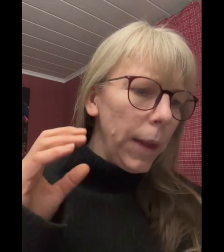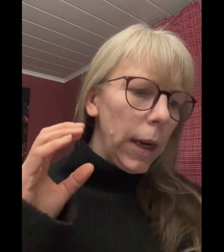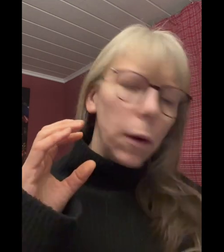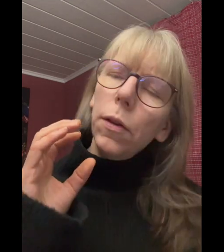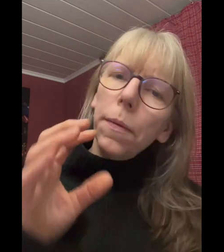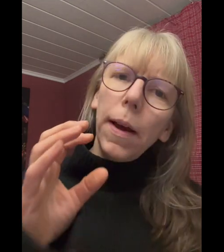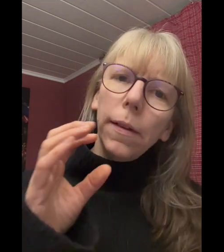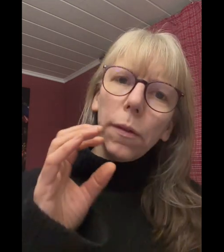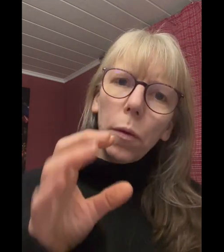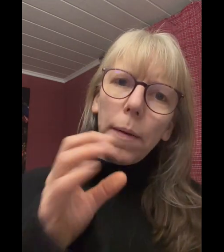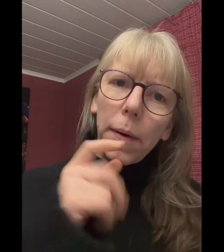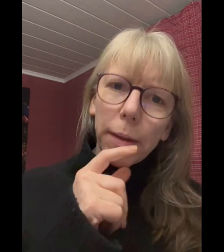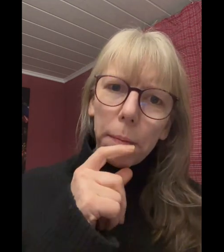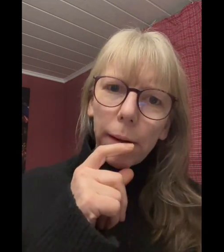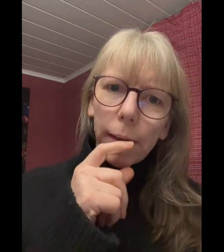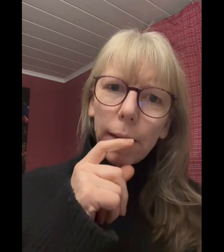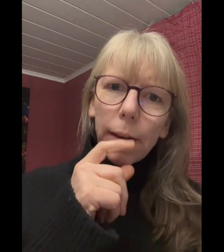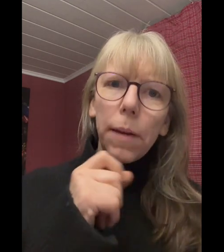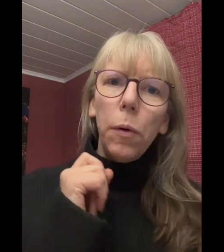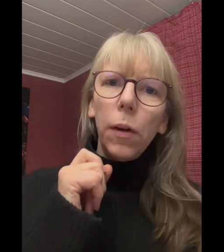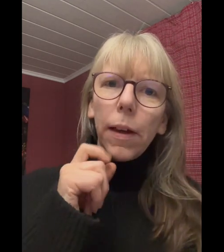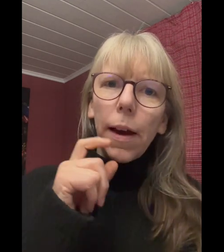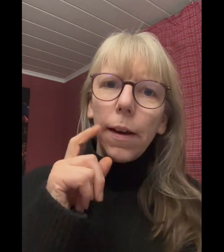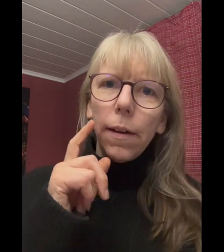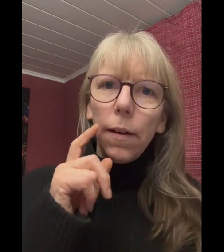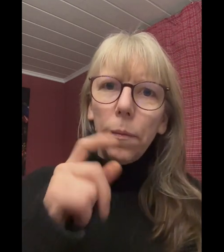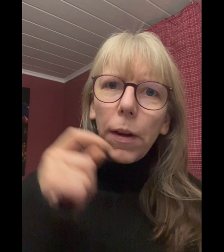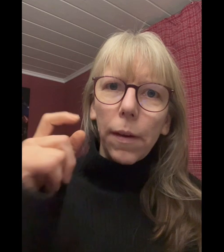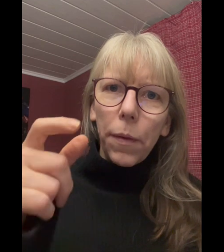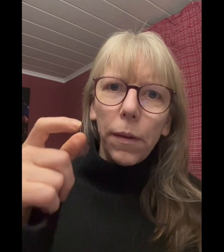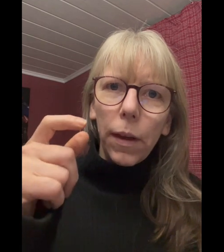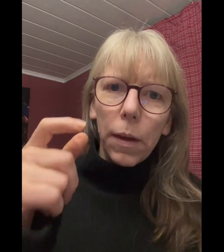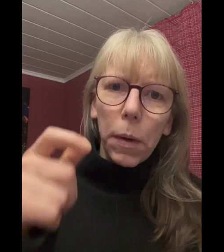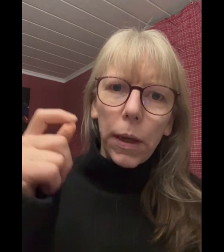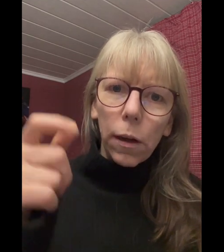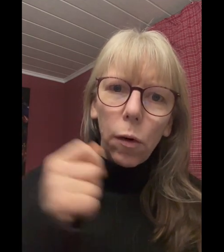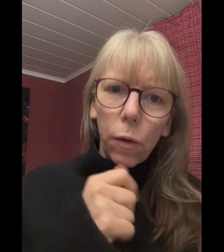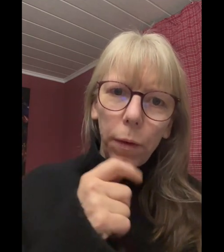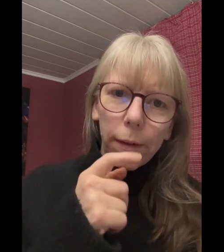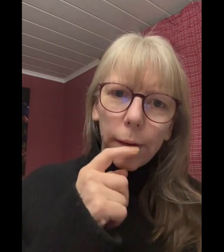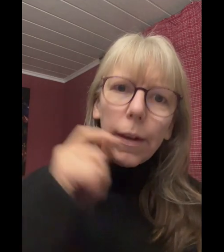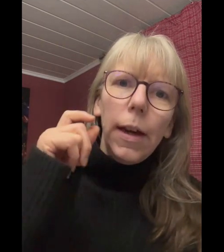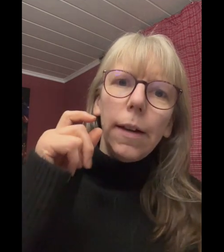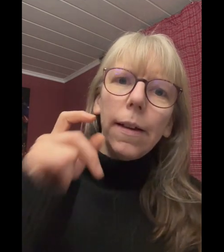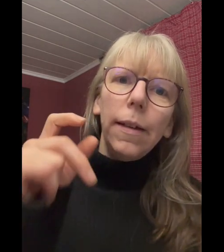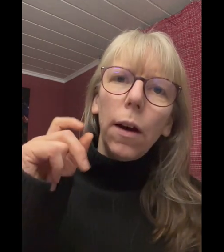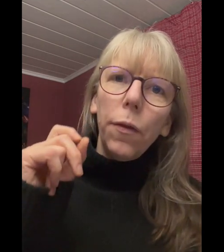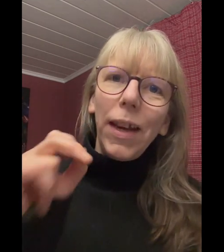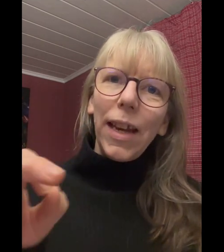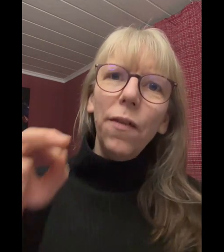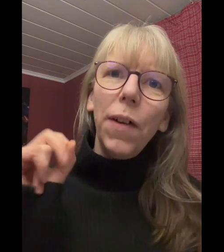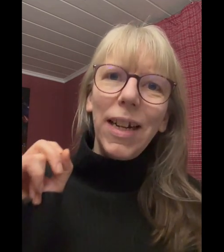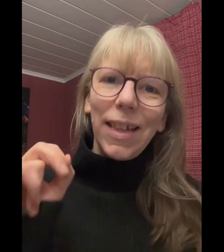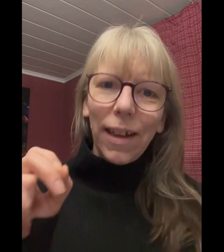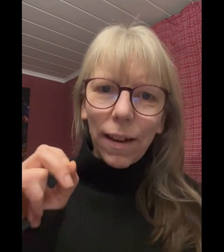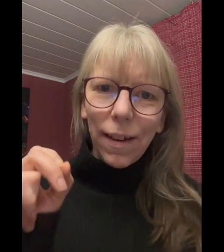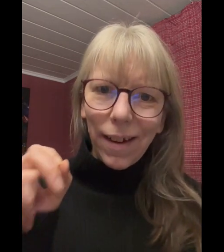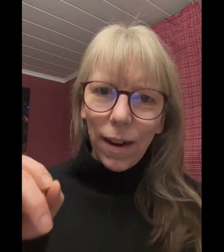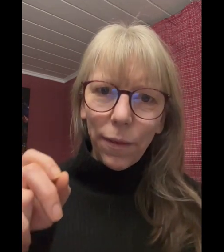Und zwar ist es so, am Arbeitsplatz gibt es ja die Möglichkeit, das haben wir sie bei ihr geguckt, wie es ist, dass sie auf jeden Fall trinken darf